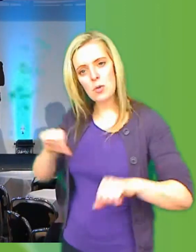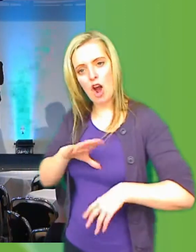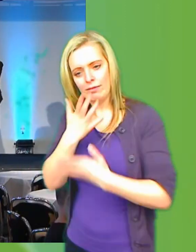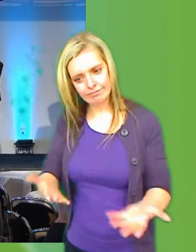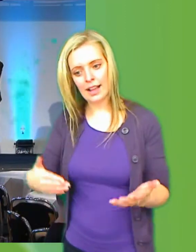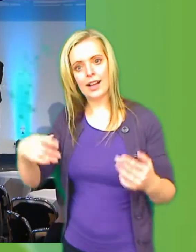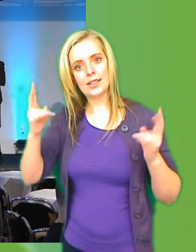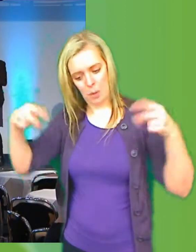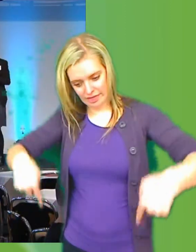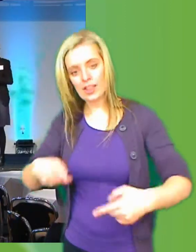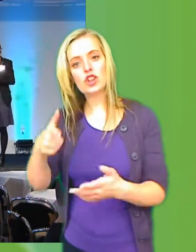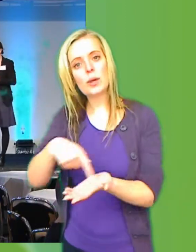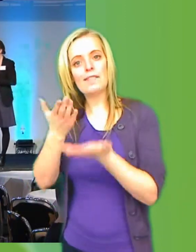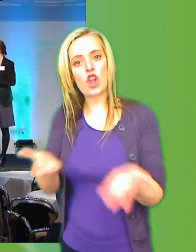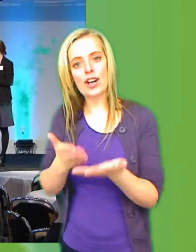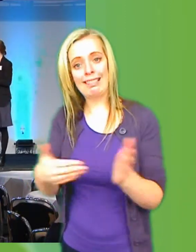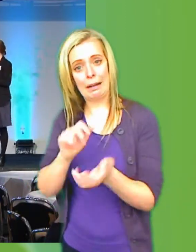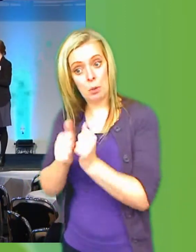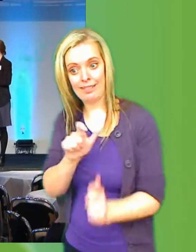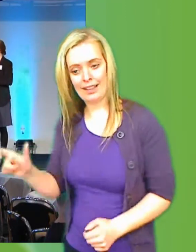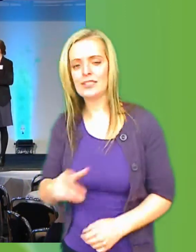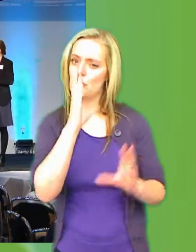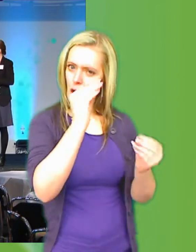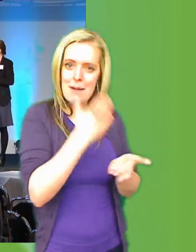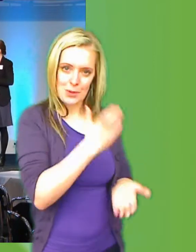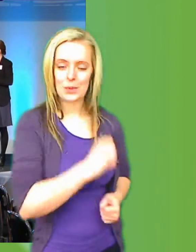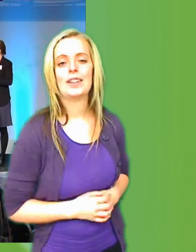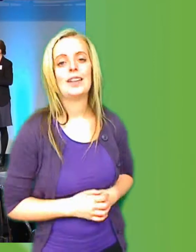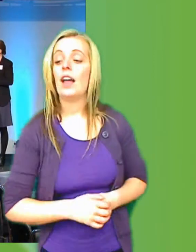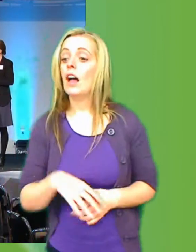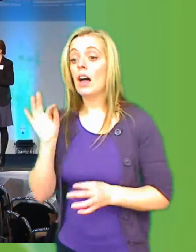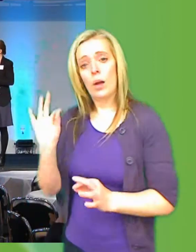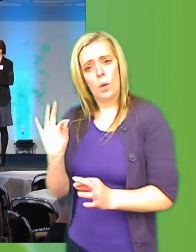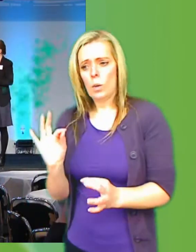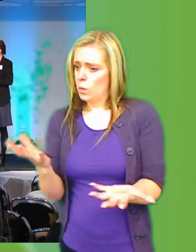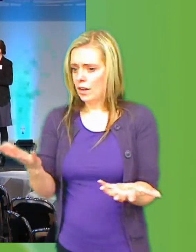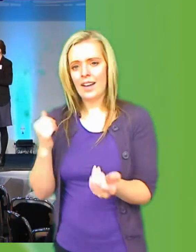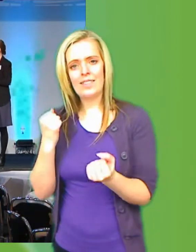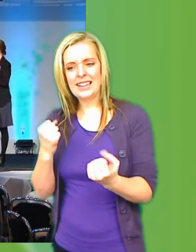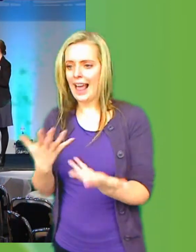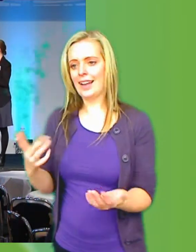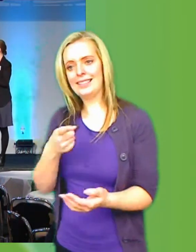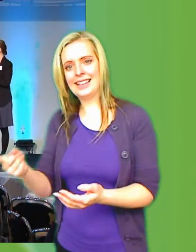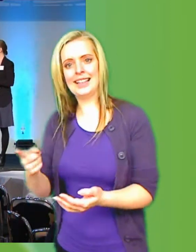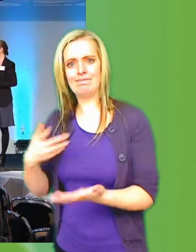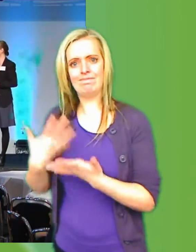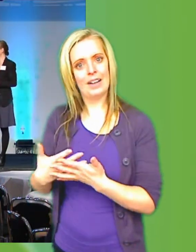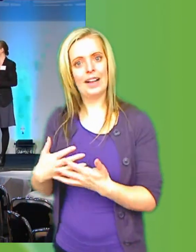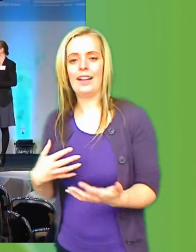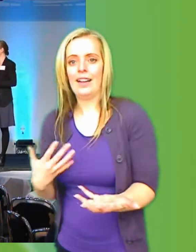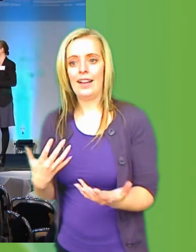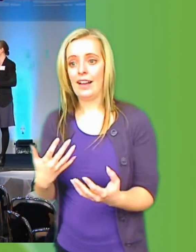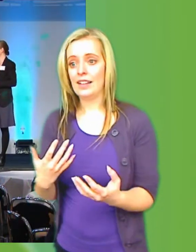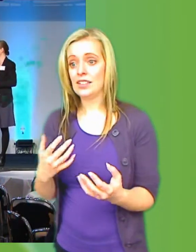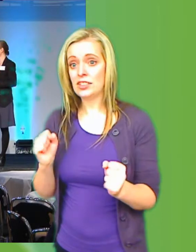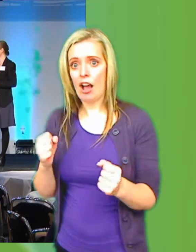enkelt. Absolut. Hur viktigt är det att ni debatterar som ni var inne på? Är det en blocköverskridande